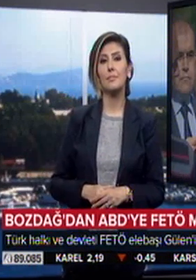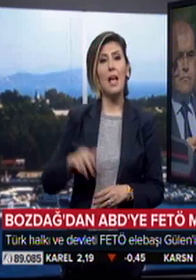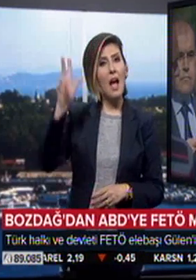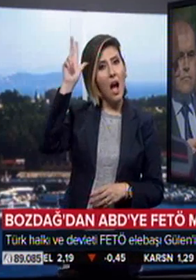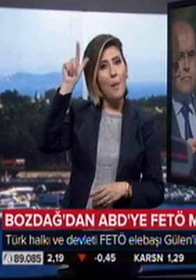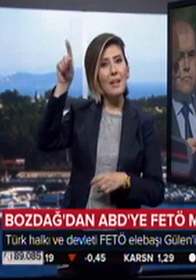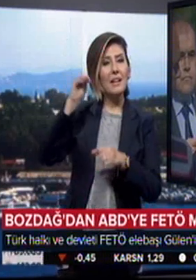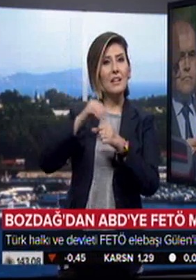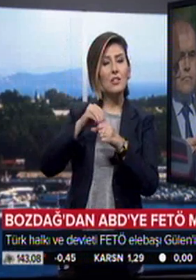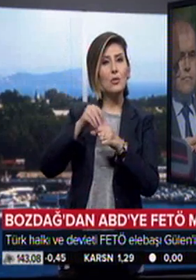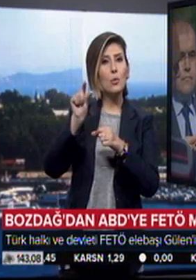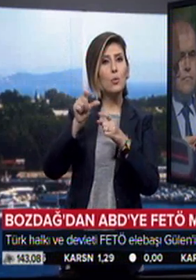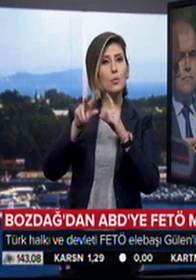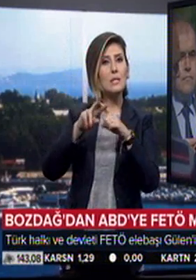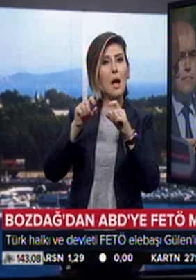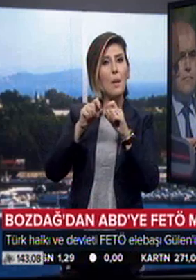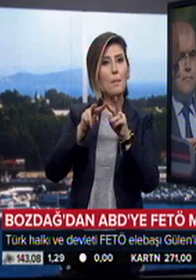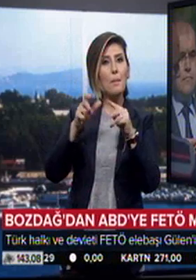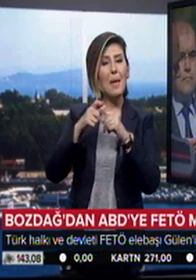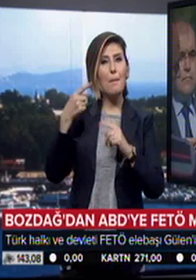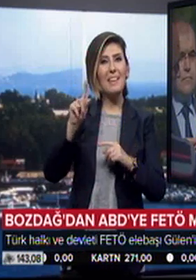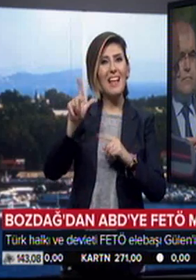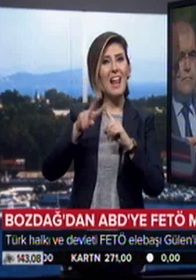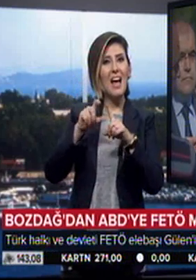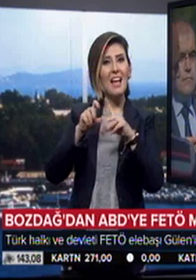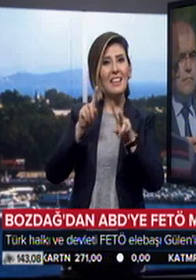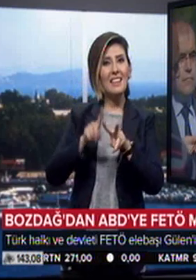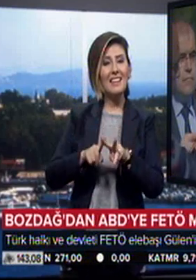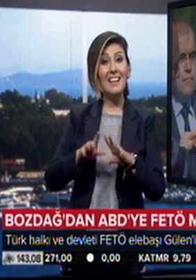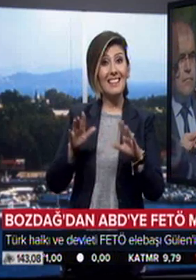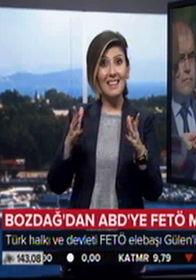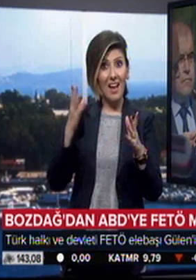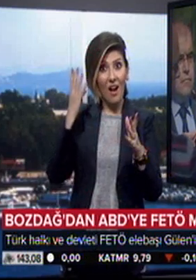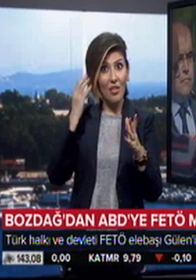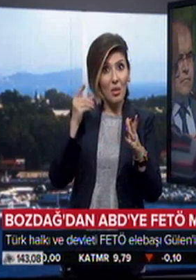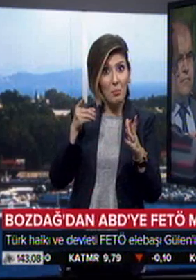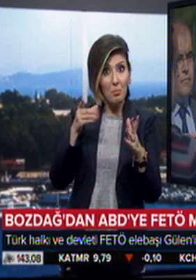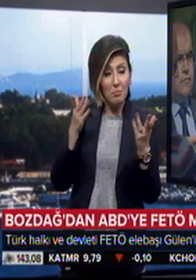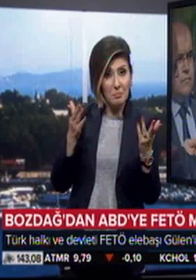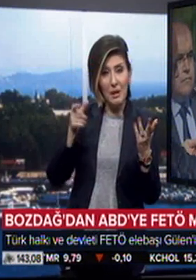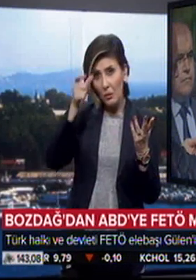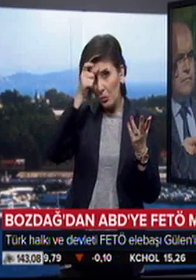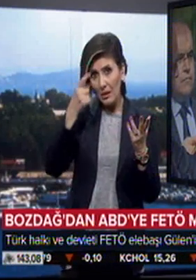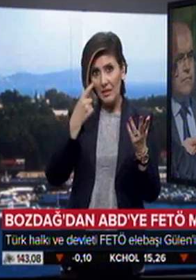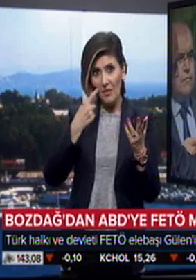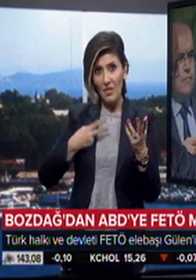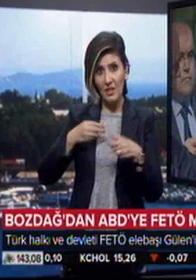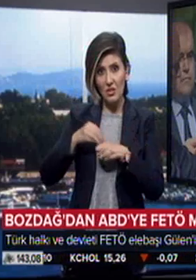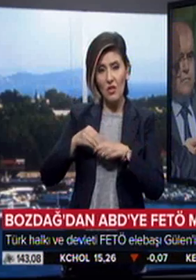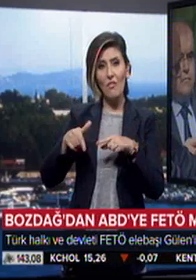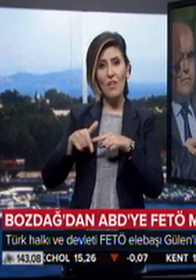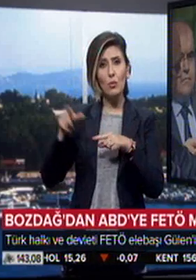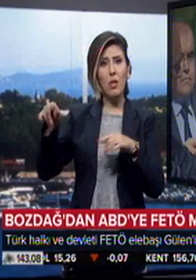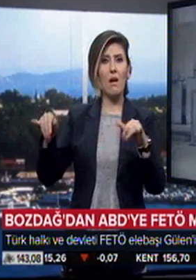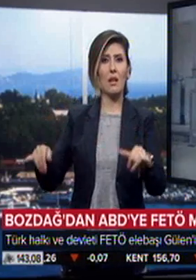ABD için, Usami Bin Laden ne anlam ifade ediyorsa, Türkiye devleti için de Fethullah Gülen